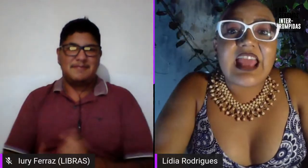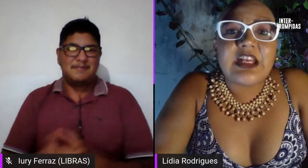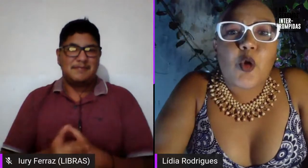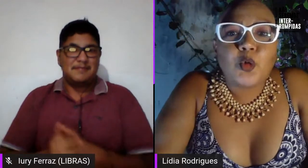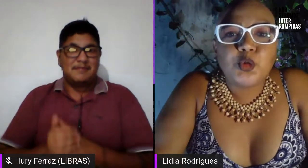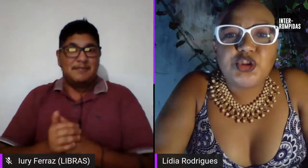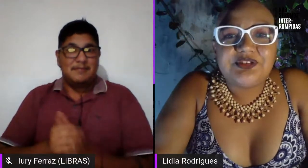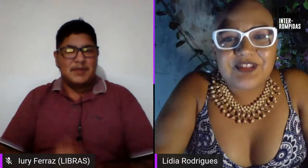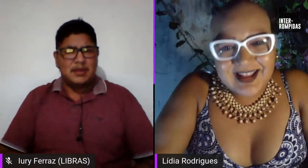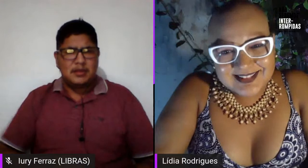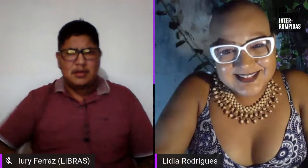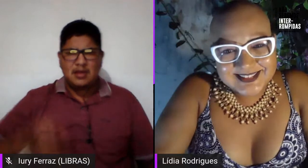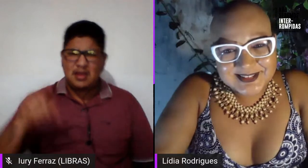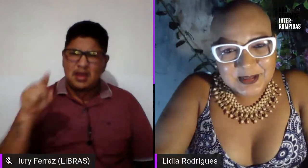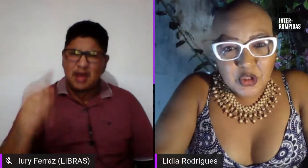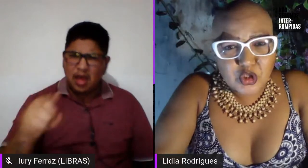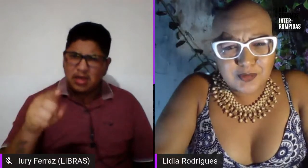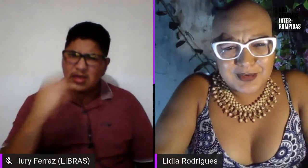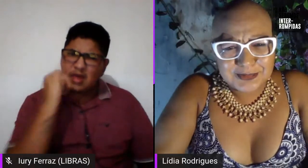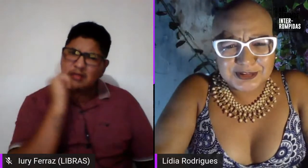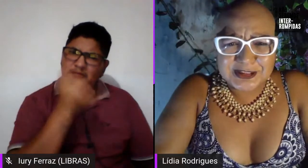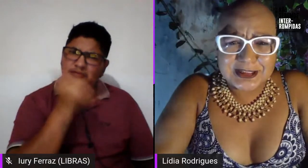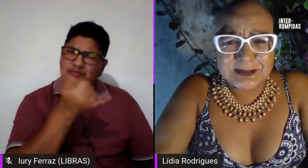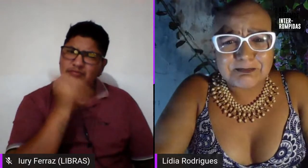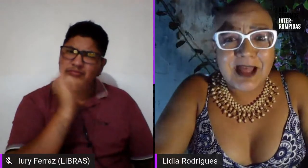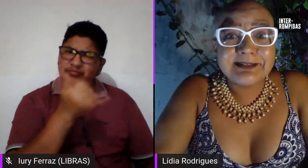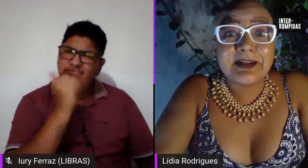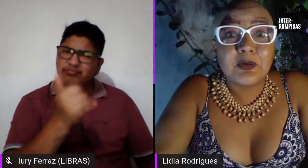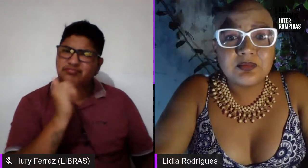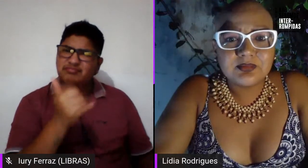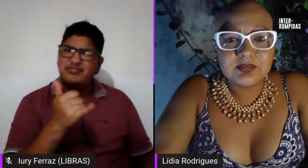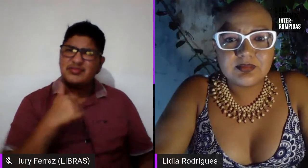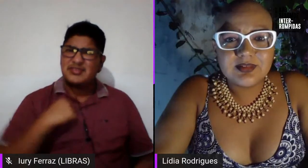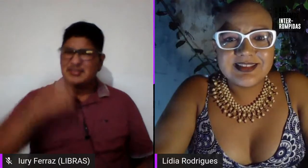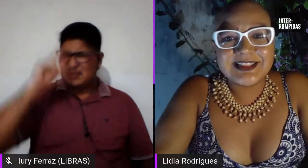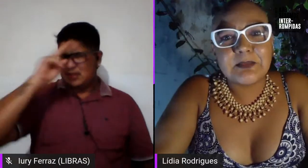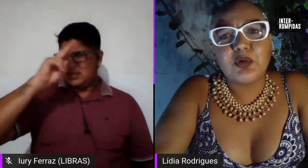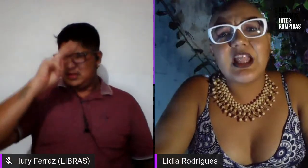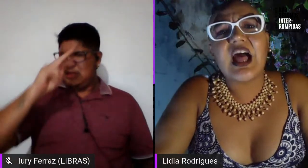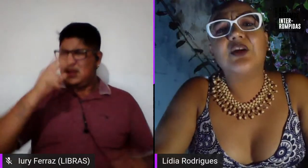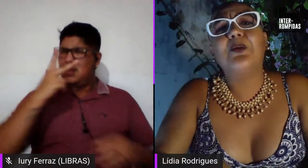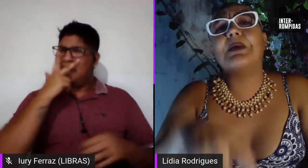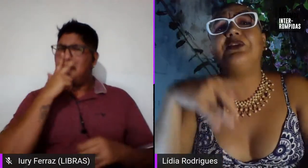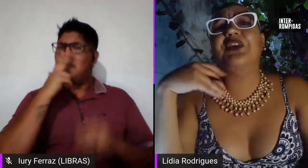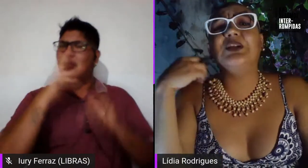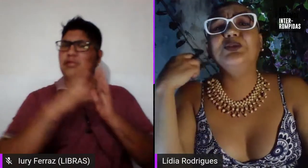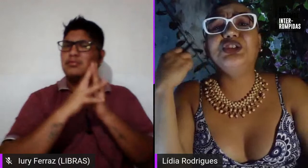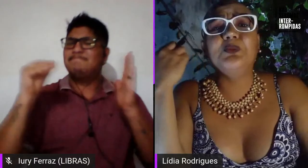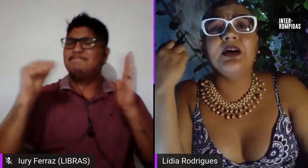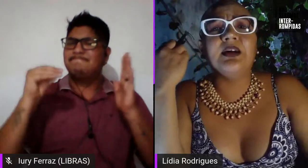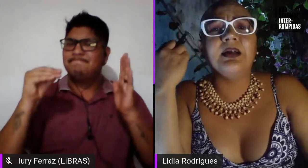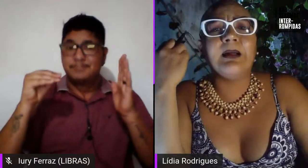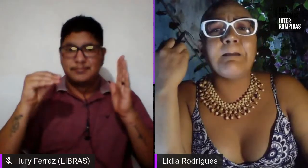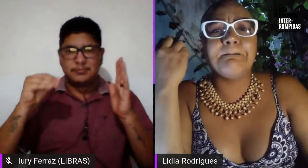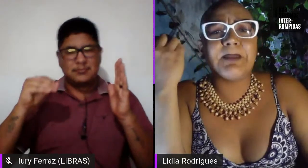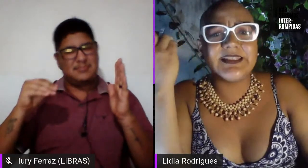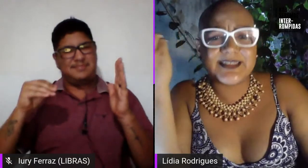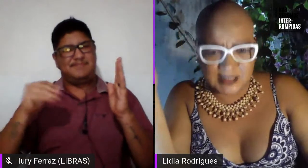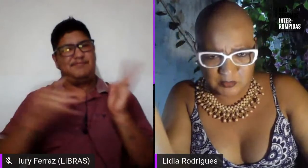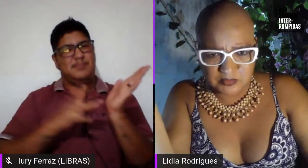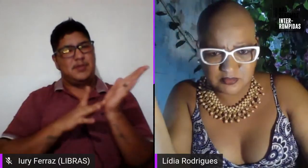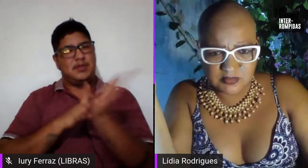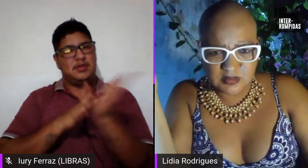aquele conto de fadas todo feito de padrão simulacro perfeito de uma